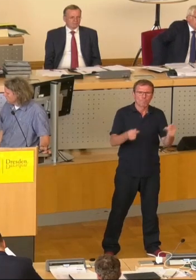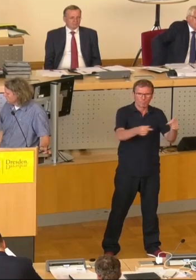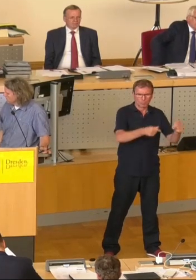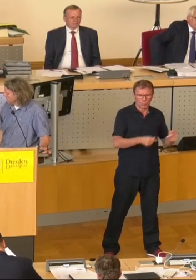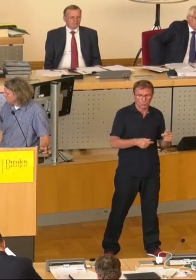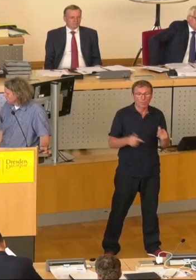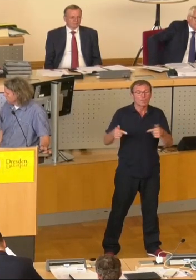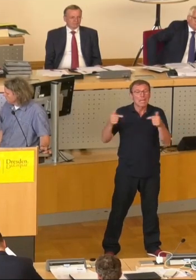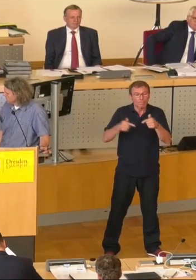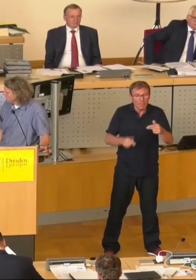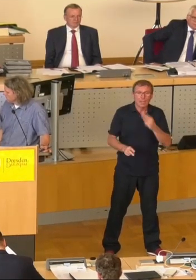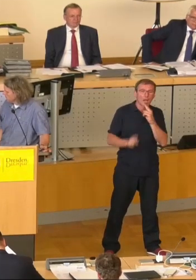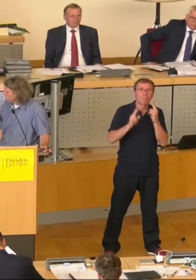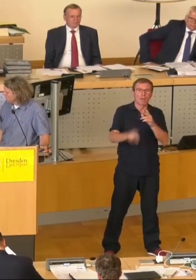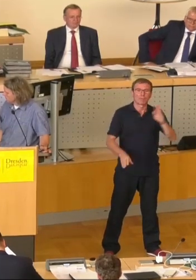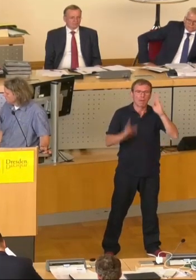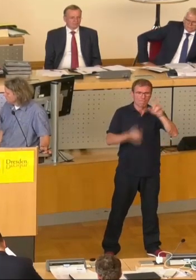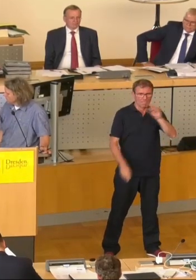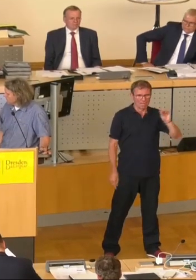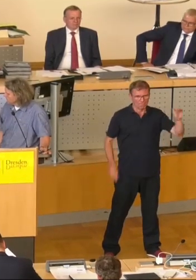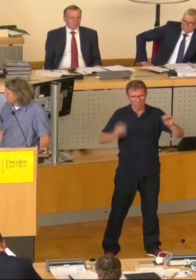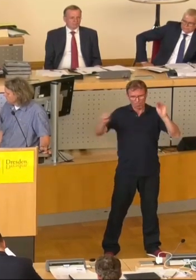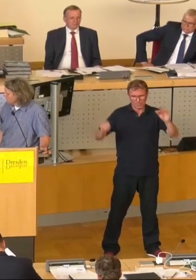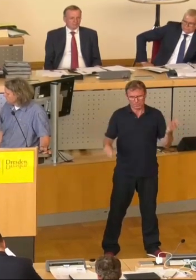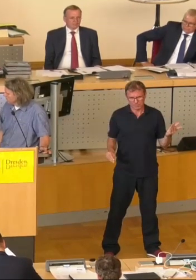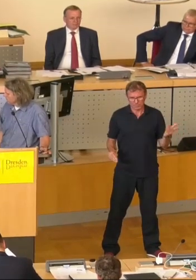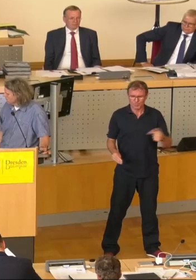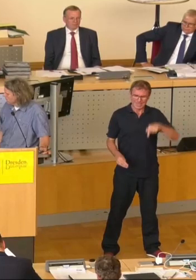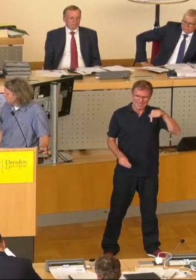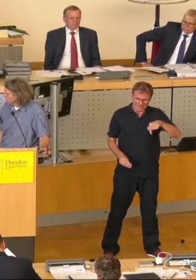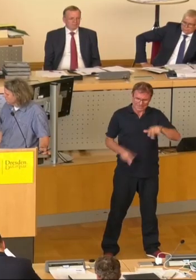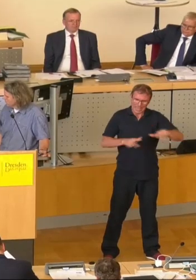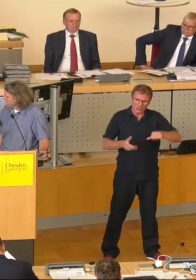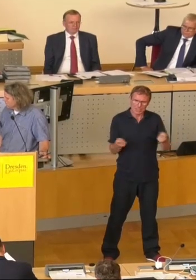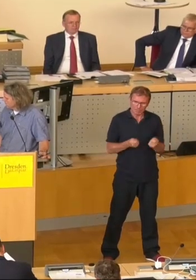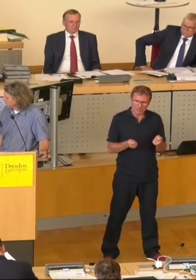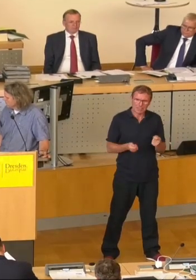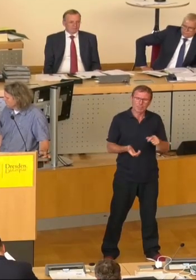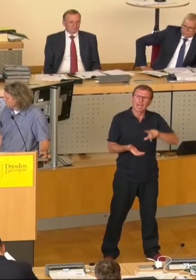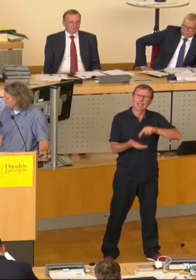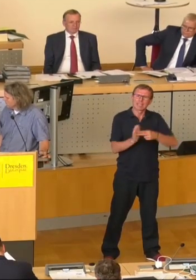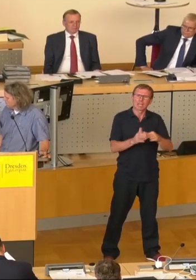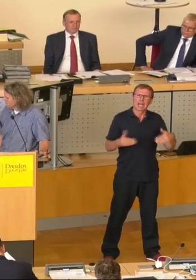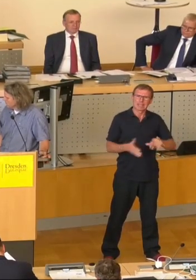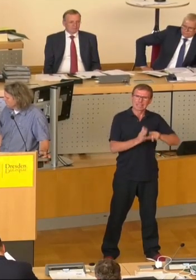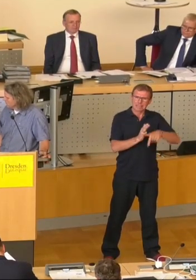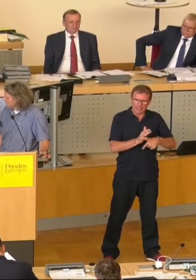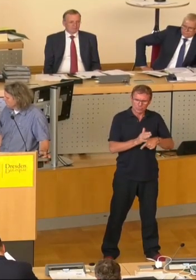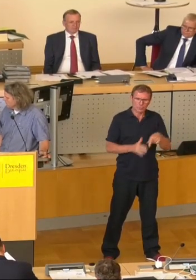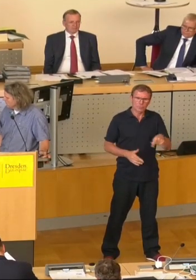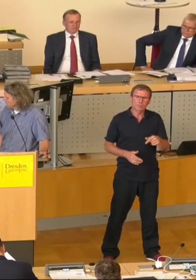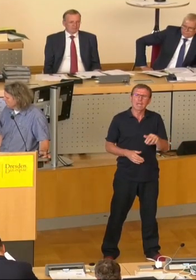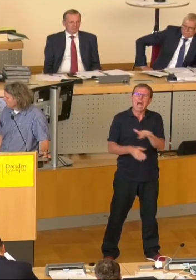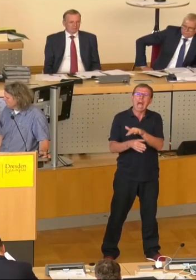die Pflege beauftragen wir Fachfirmen und haben jetzt im Regiebetrieb zentrale technische Dienstleistungen wieder begonnen, eine spezielle